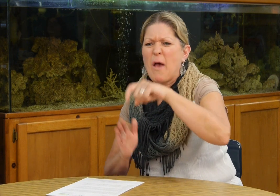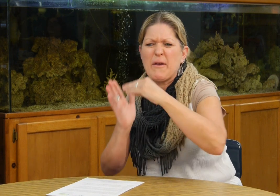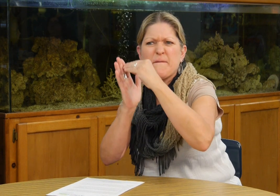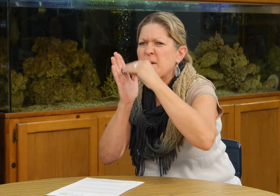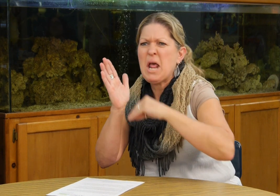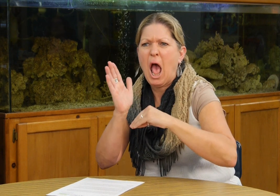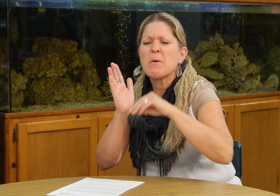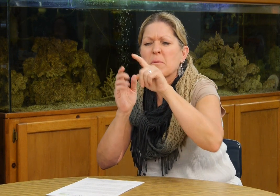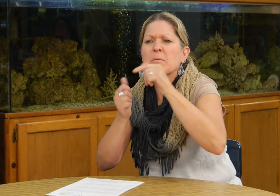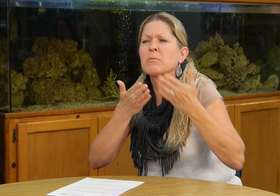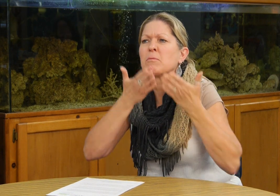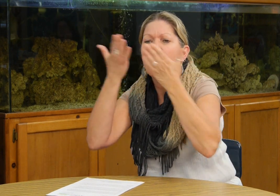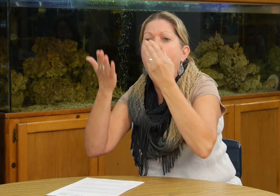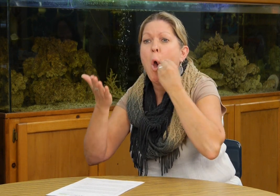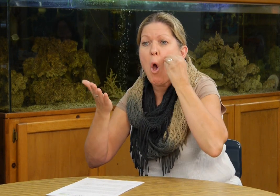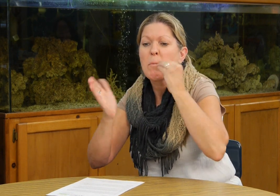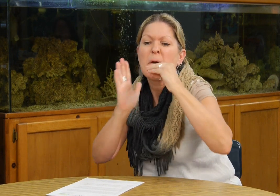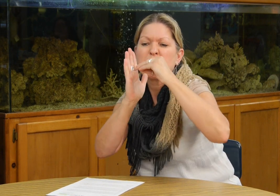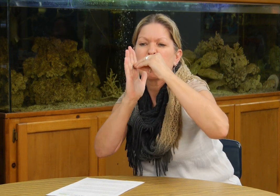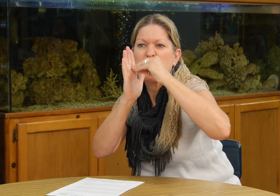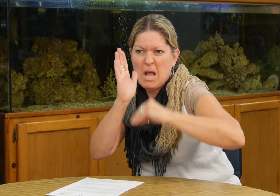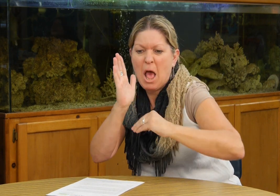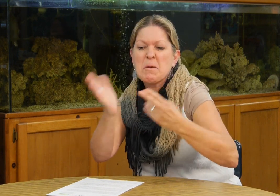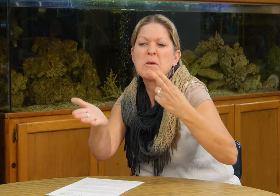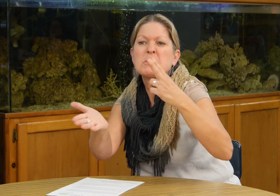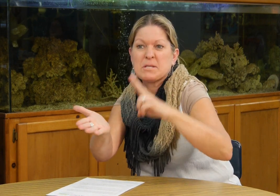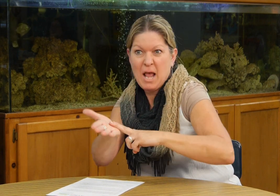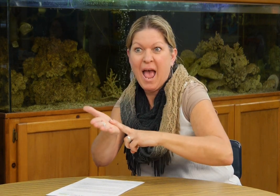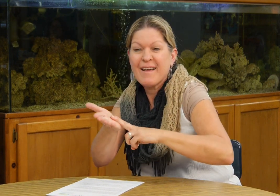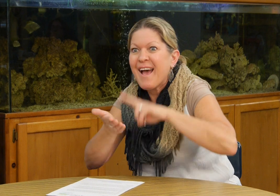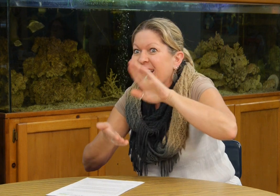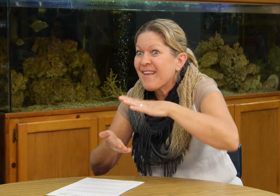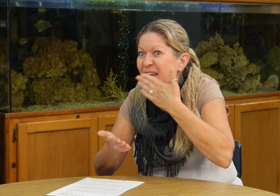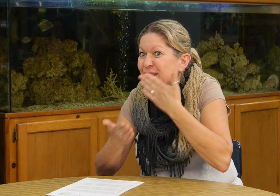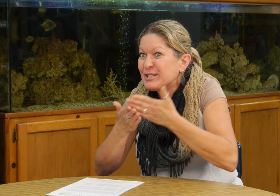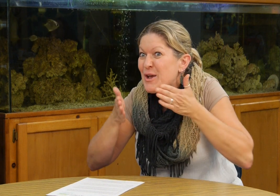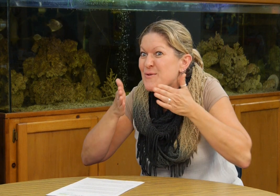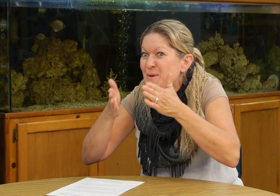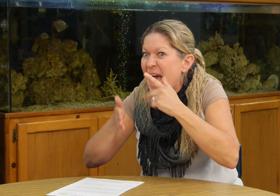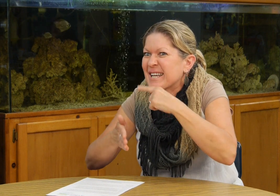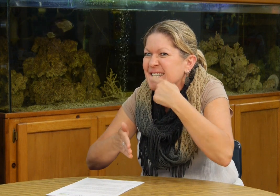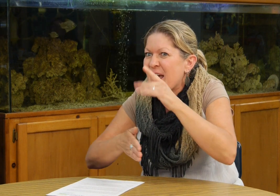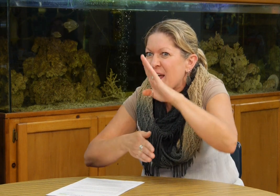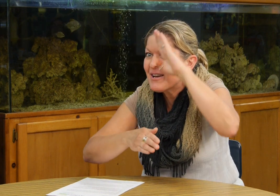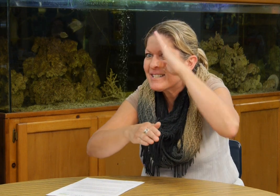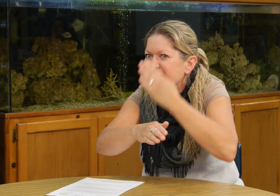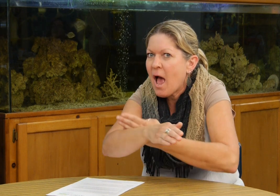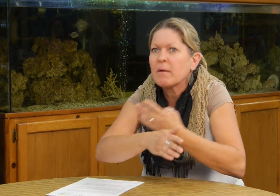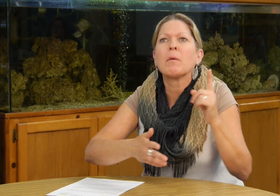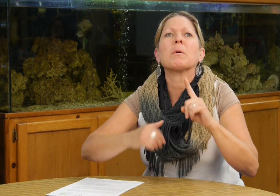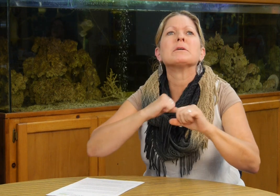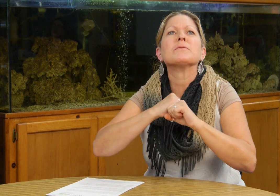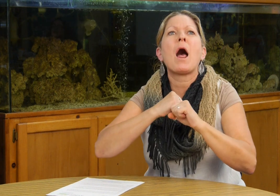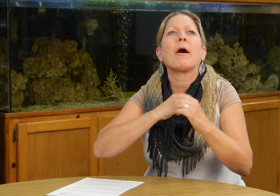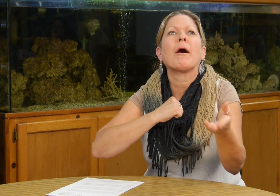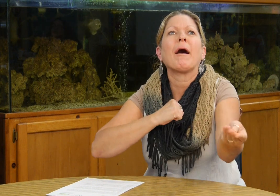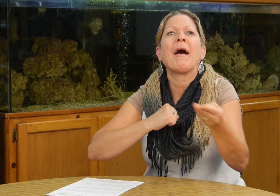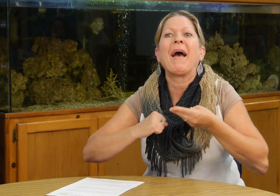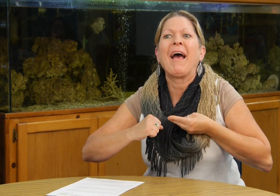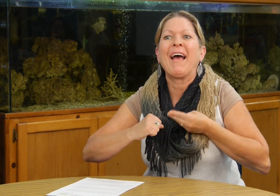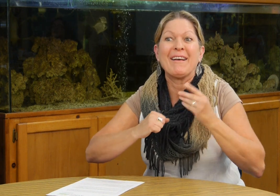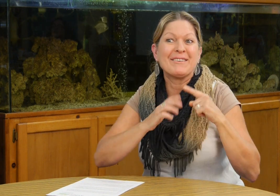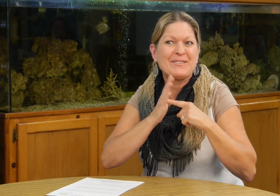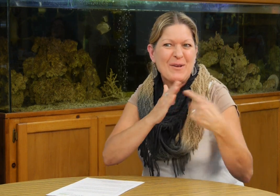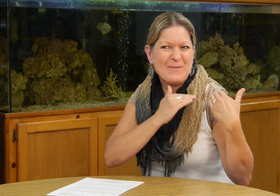dice en realidad no tiene que llenar esa información porque se la puede llenar la casa yo le voy a dar la información adicional y entonces la